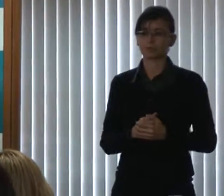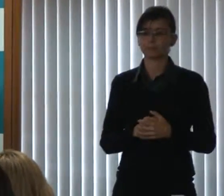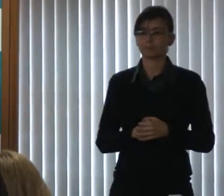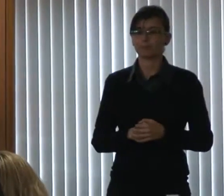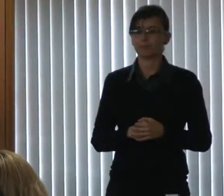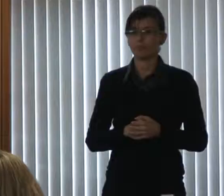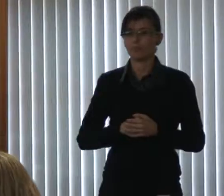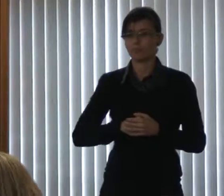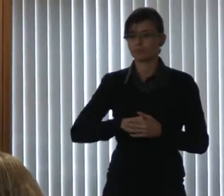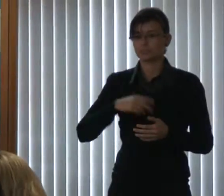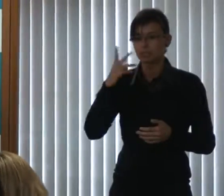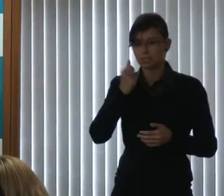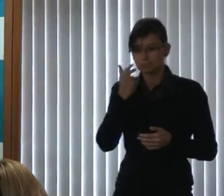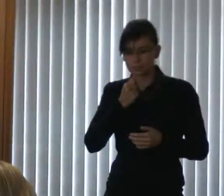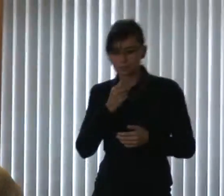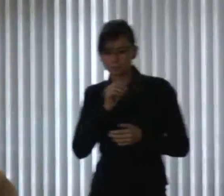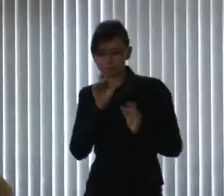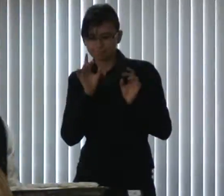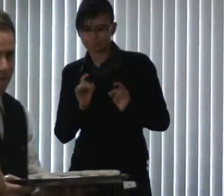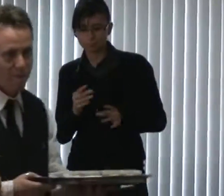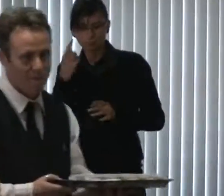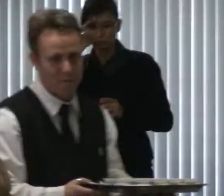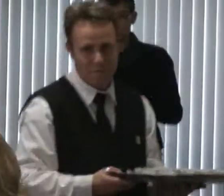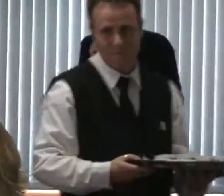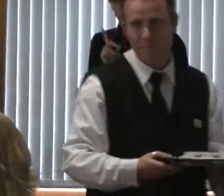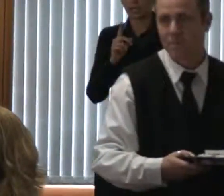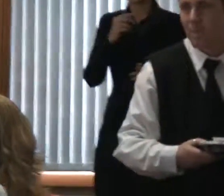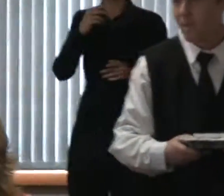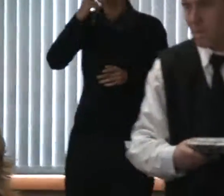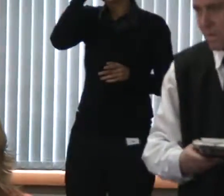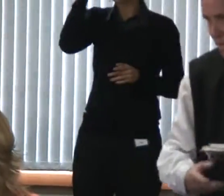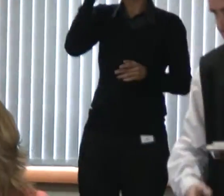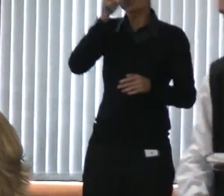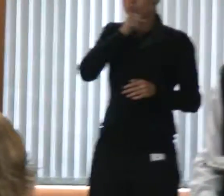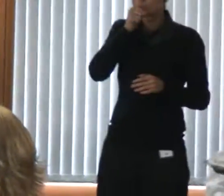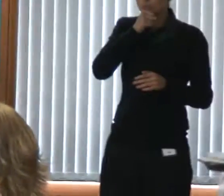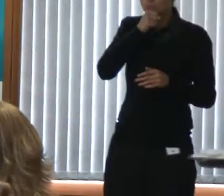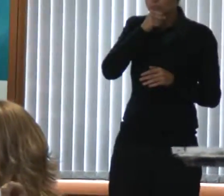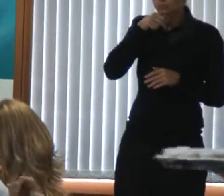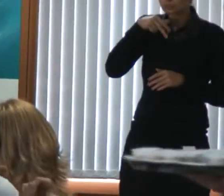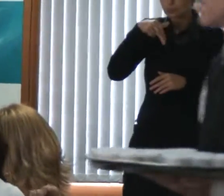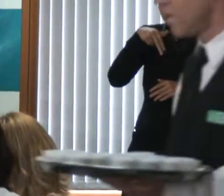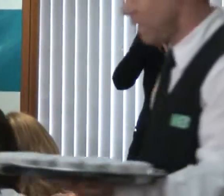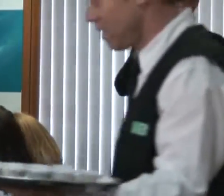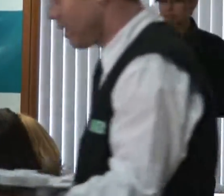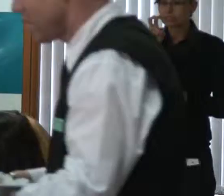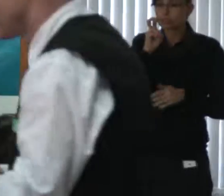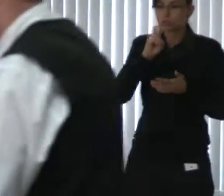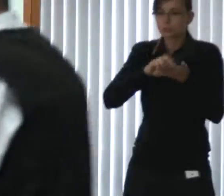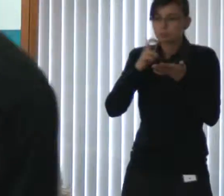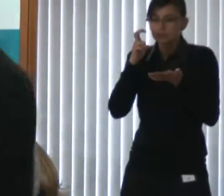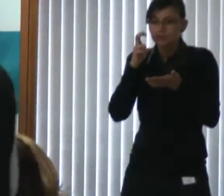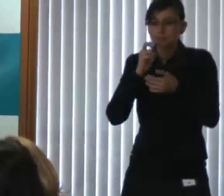Alimentação pariental, não pensa naquele senhor que sai de casa às 5 horas da manhã para fazer a hemodiálise?